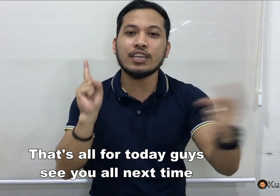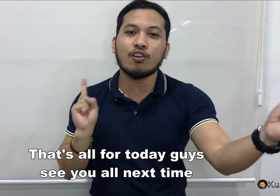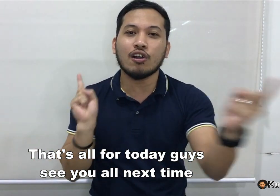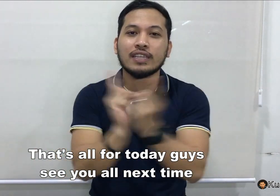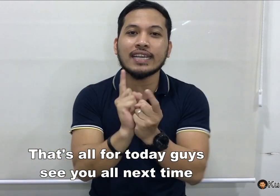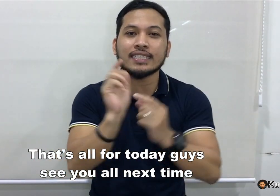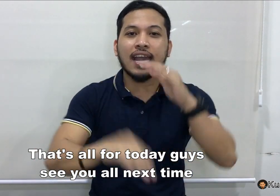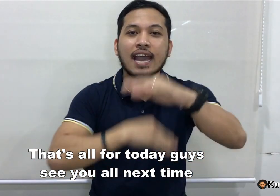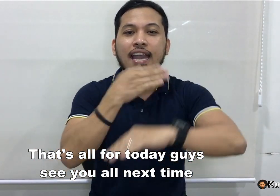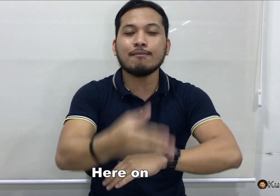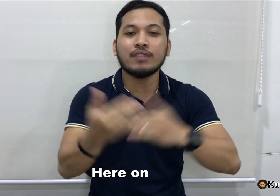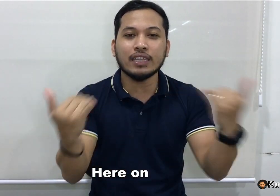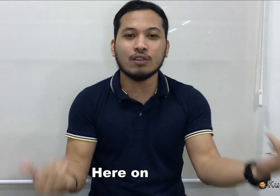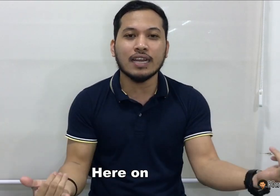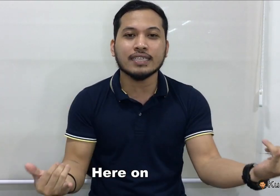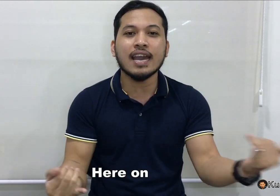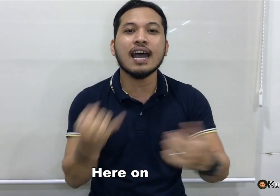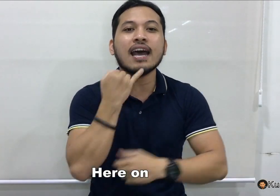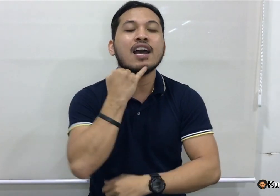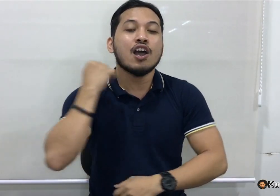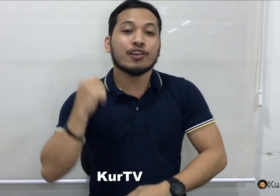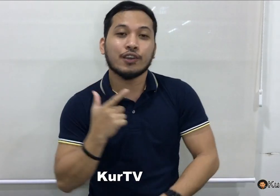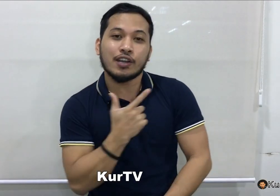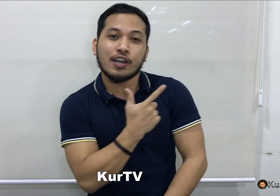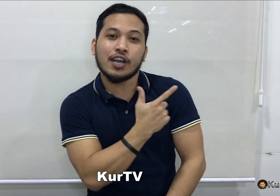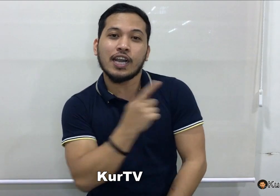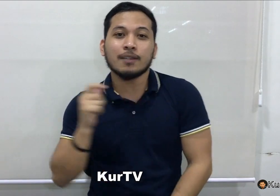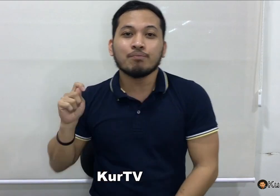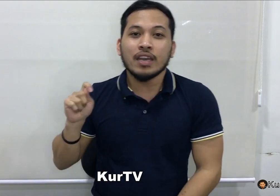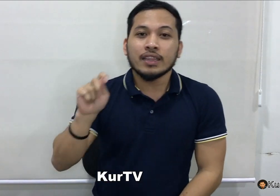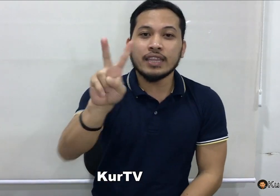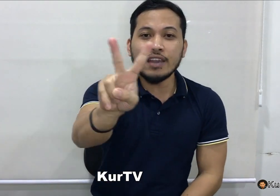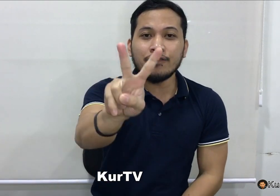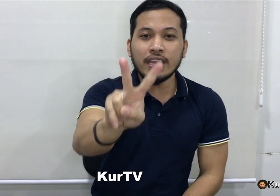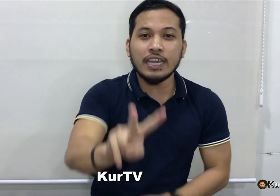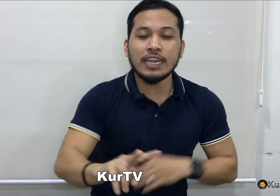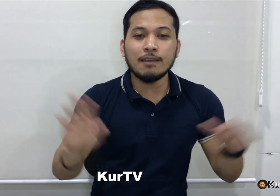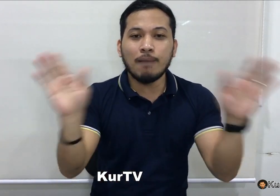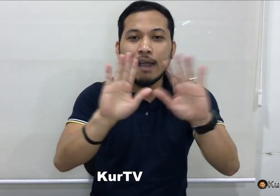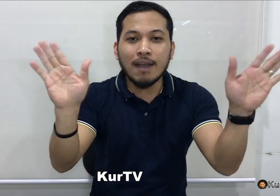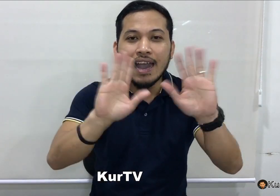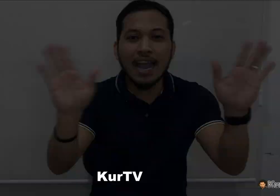See you all next time dito lang sa Kirk TV. Bye-bye!